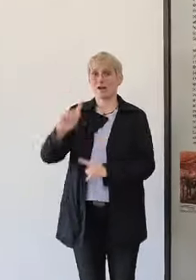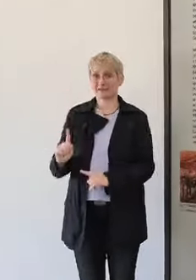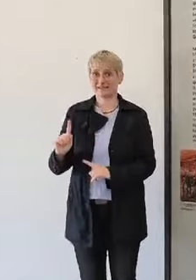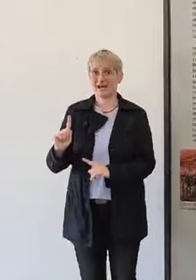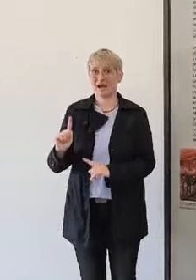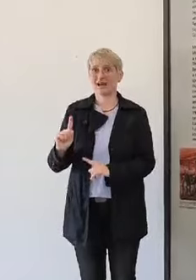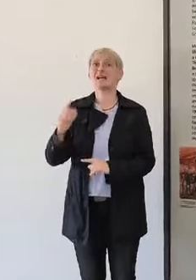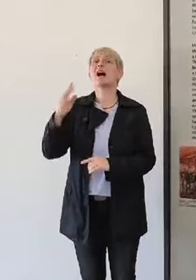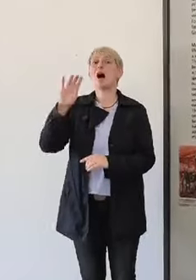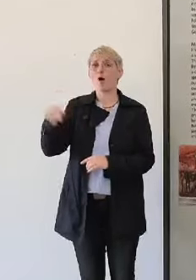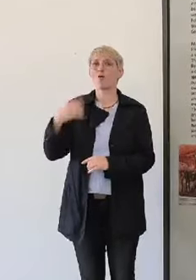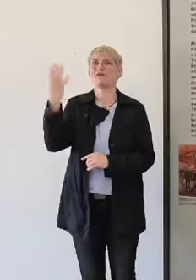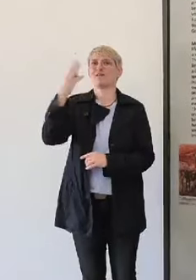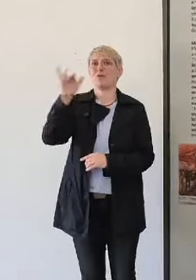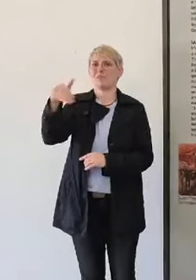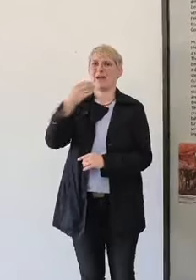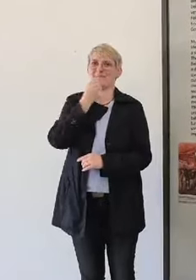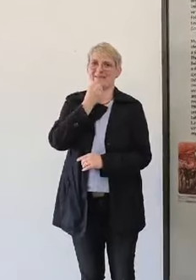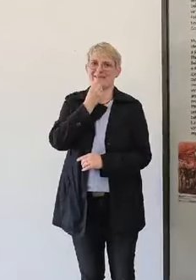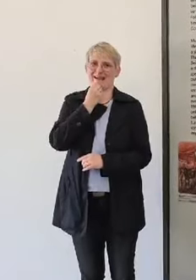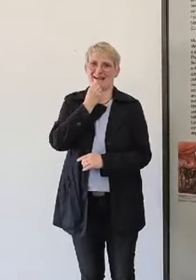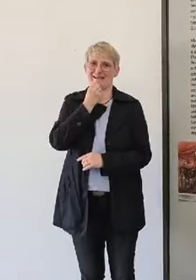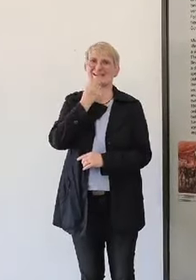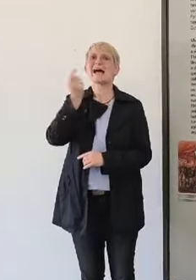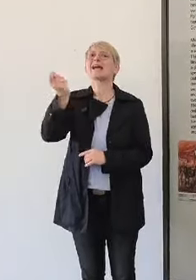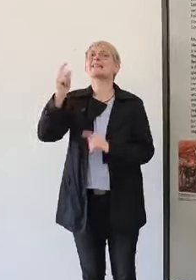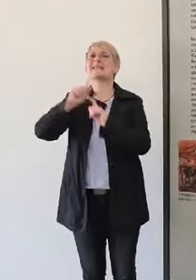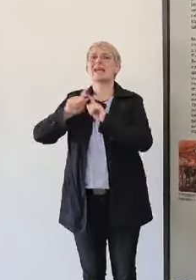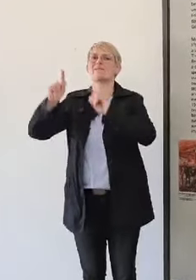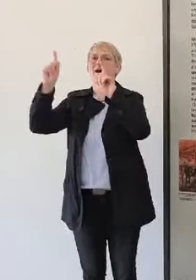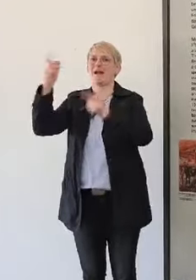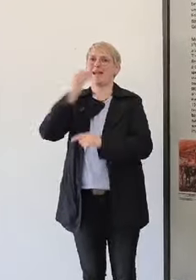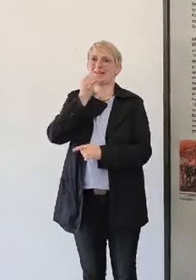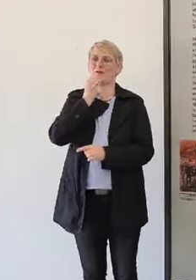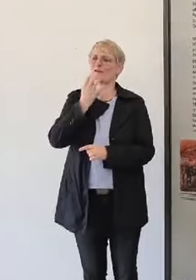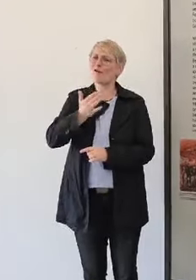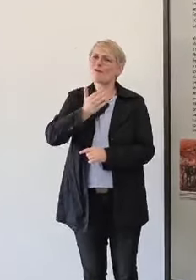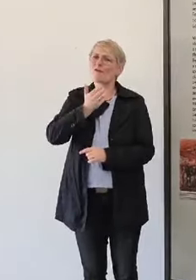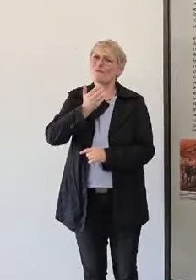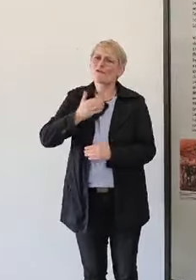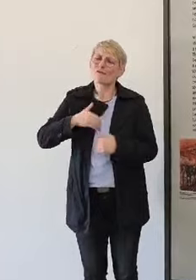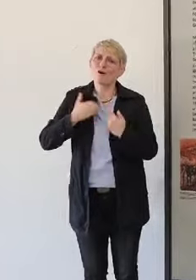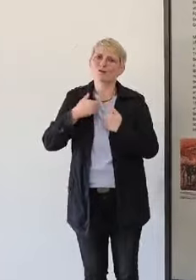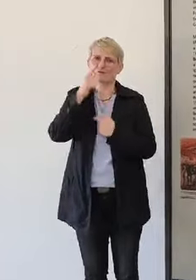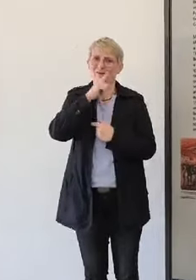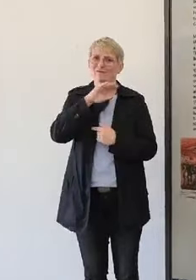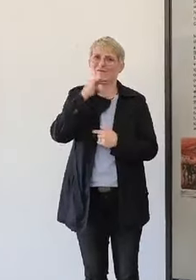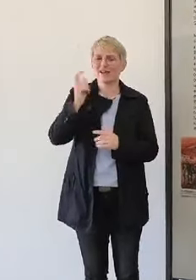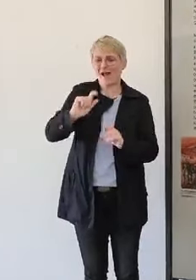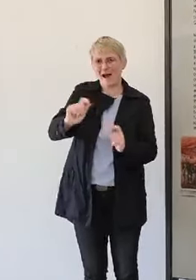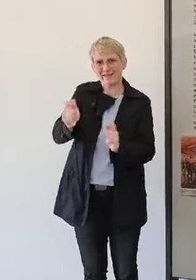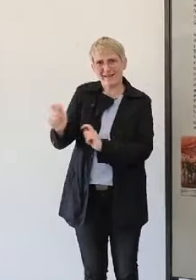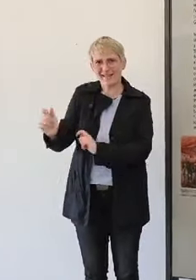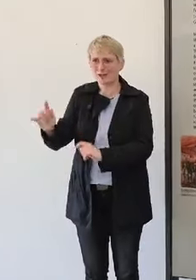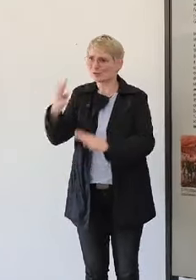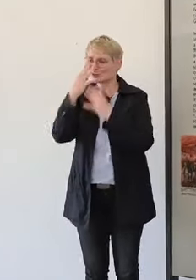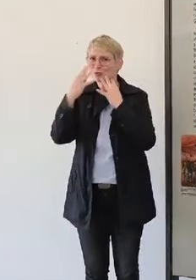freuen uns, wenn wieder viele einschalten. Vielen Dank für die Zeit immer, für die vielen Anregungen, fürs Mitmachen. Noch einen schönen